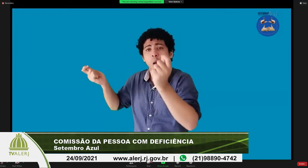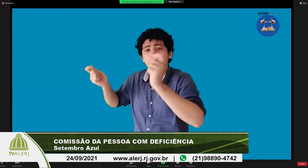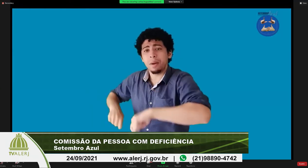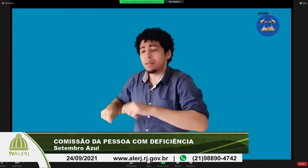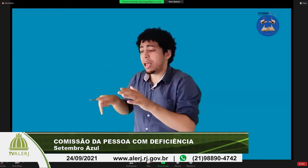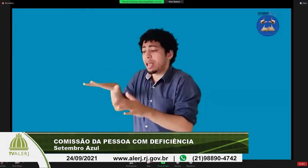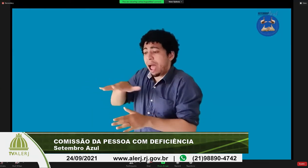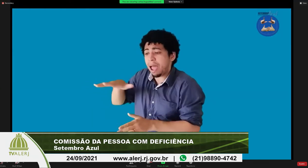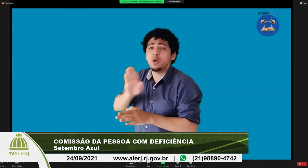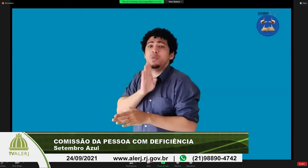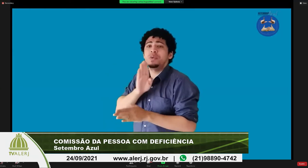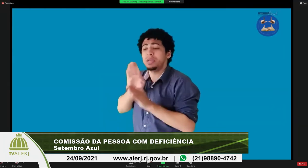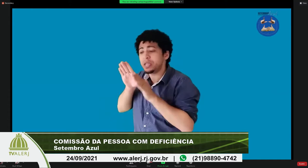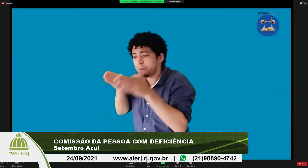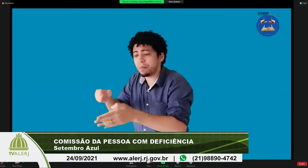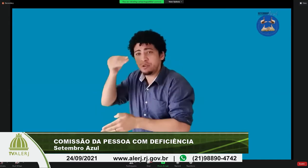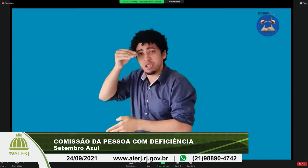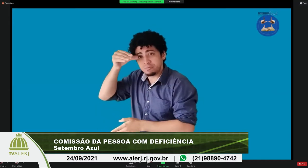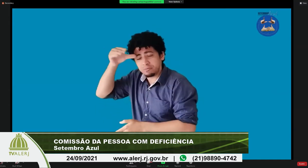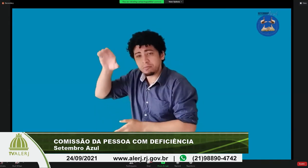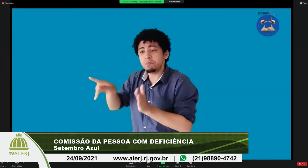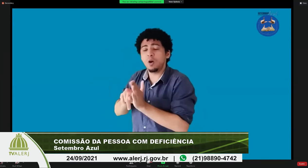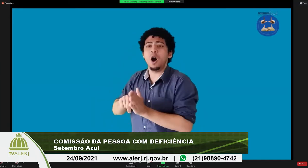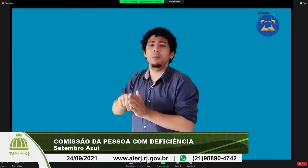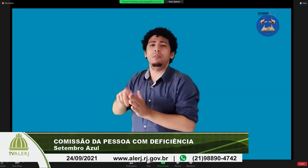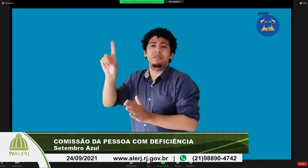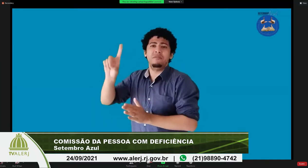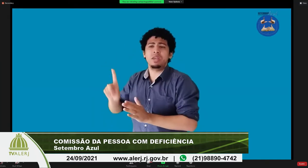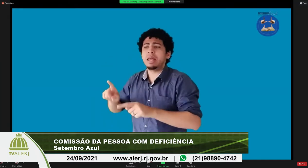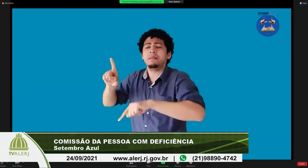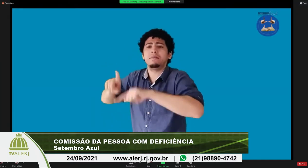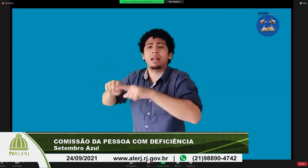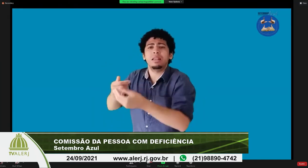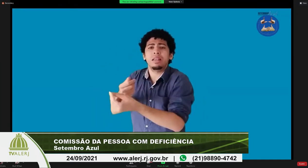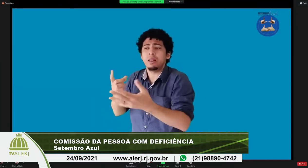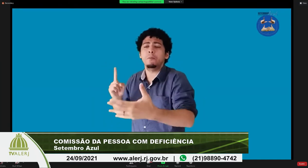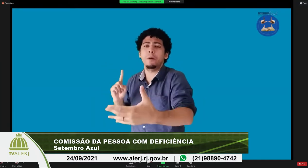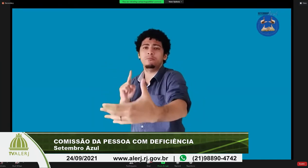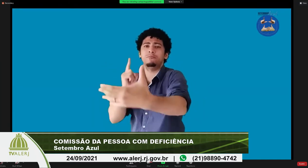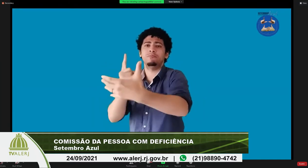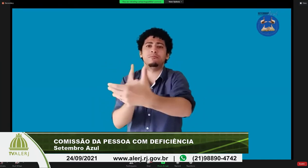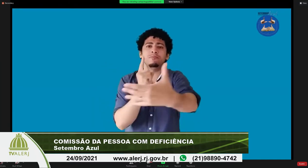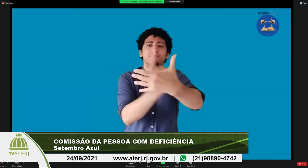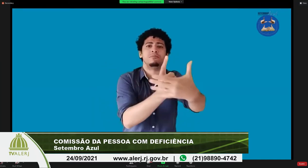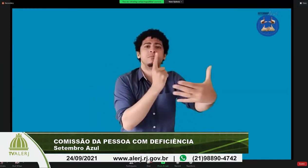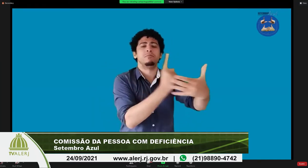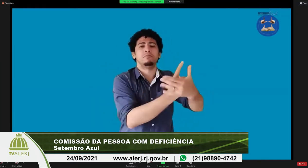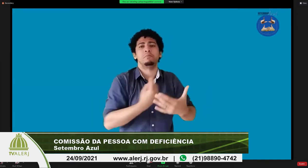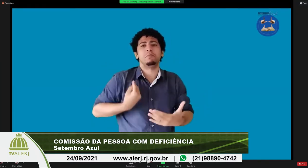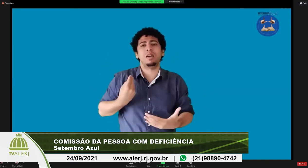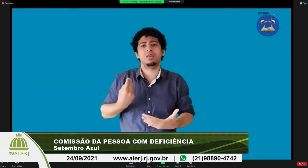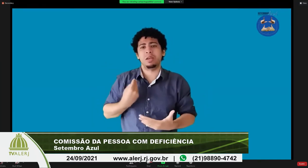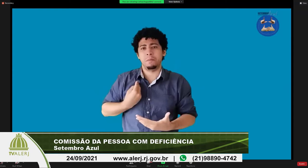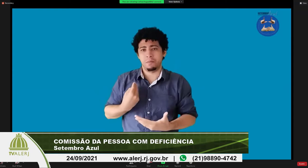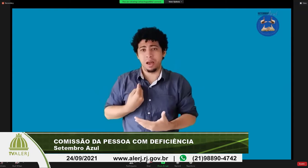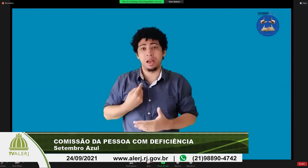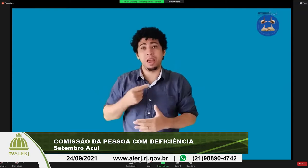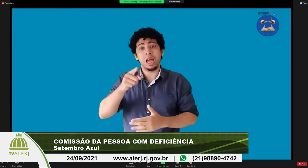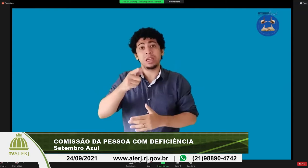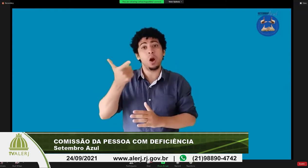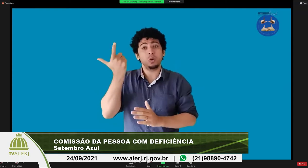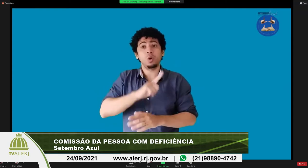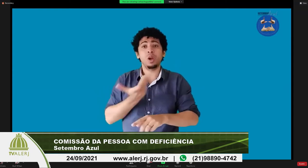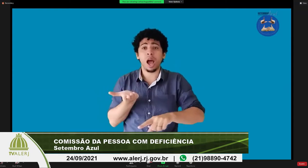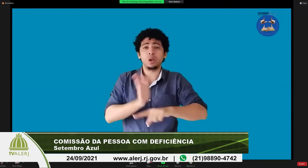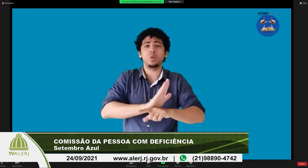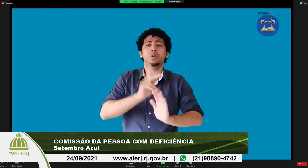para que as pessoas surdas possam conseguir evidenciar muito mais as questões de vivência e desenvolvimento para em si possamos